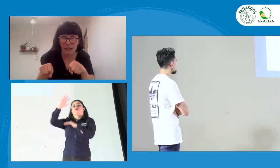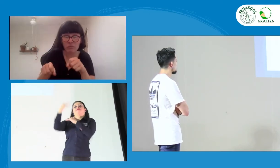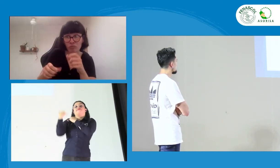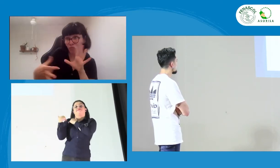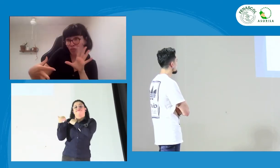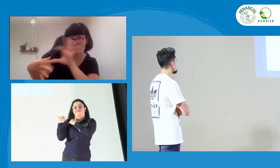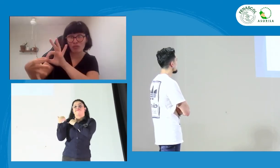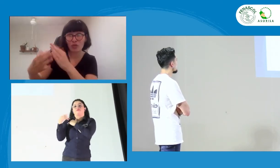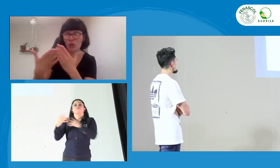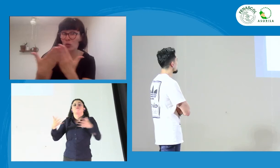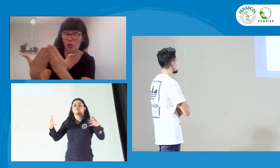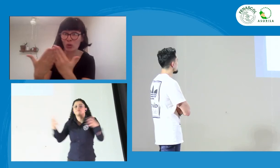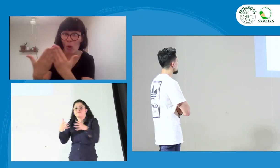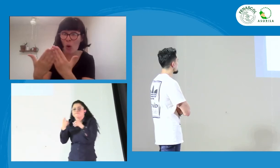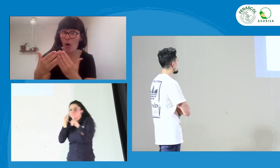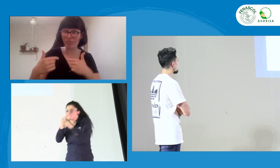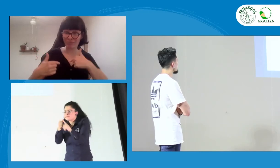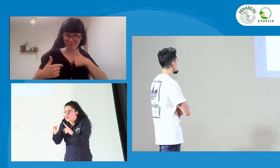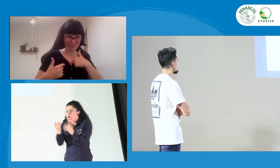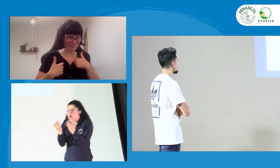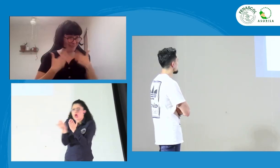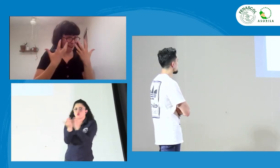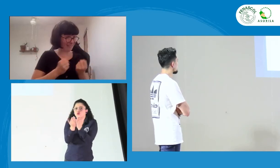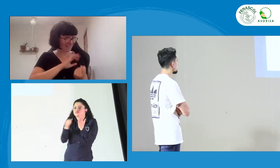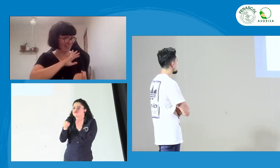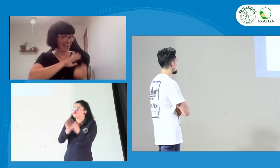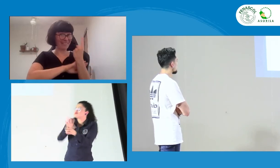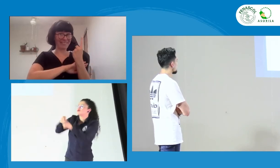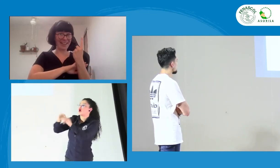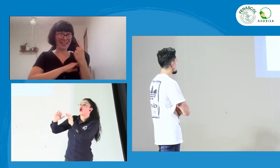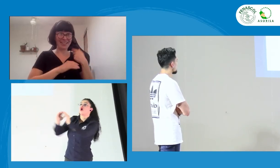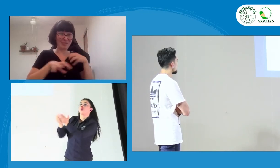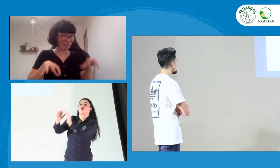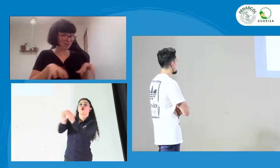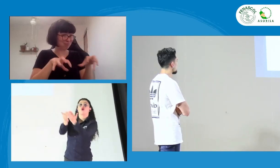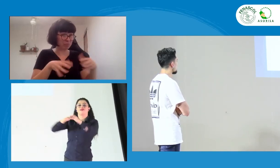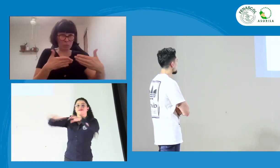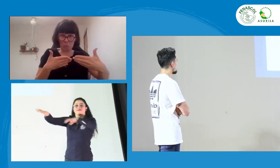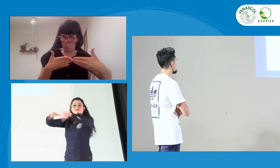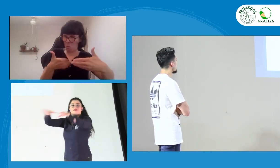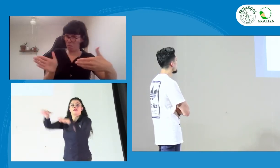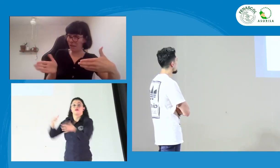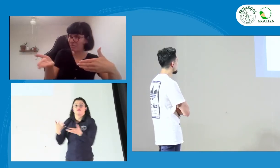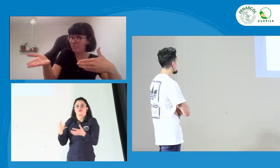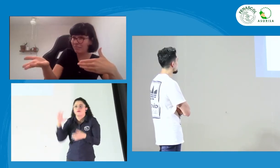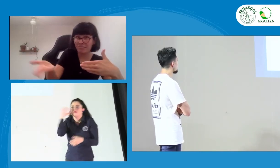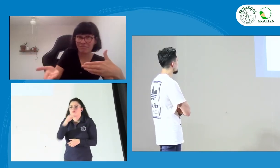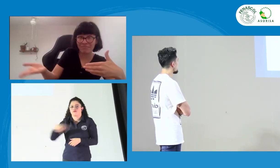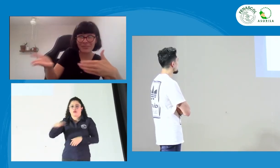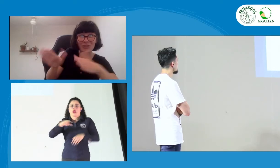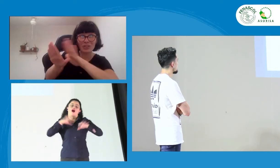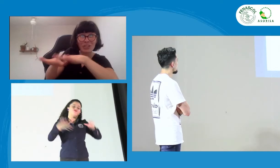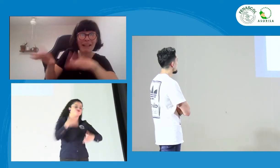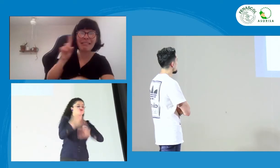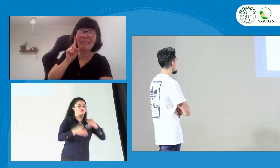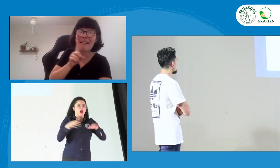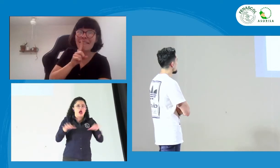También hablamos de las escuelas, trabajar de la mano con las escuelas. Si uno quiere tener una oportunidad, pues, también